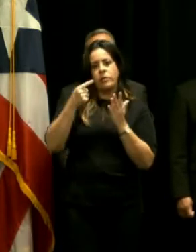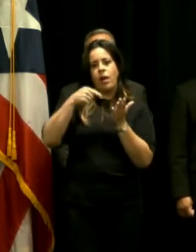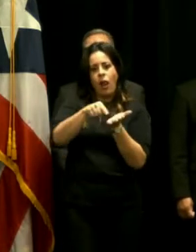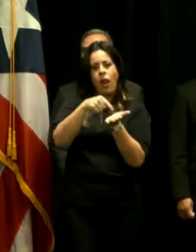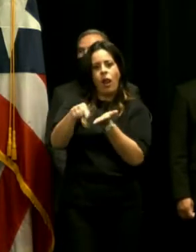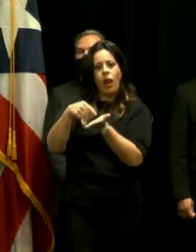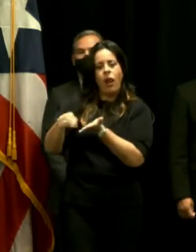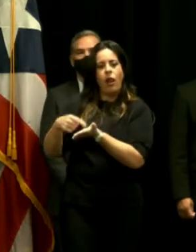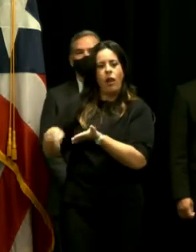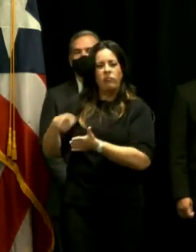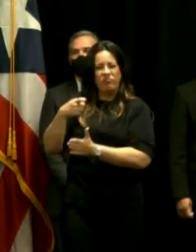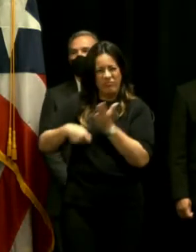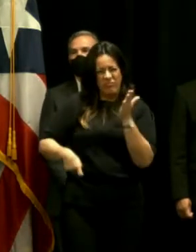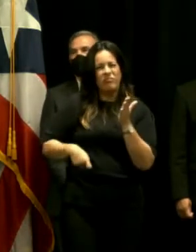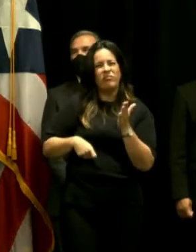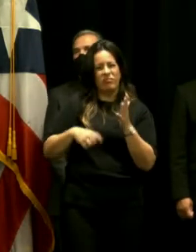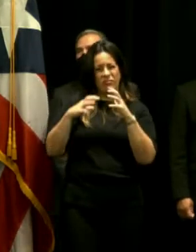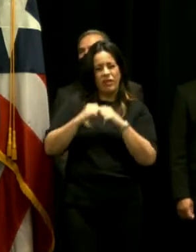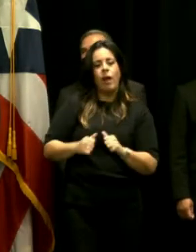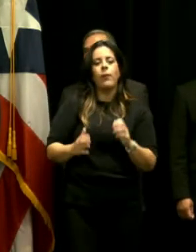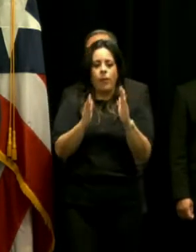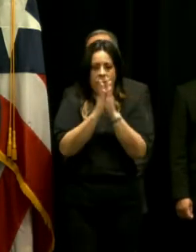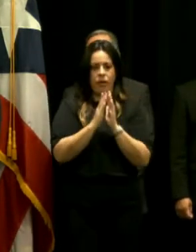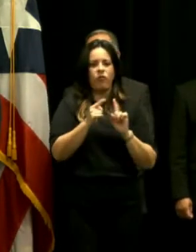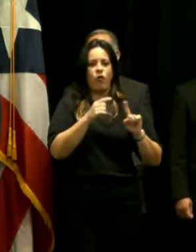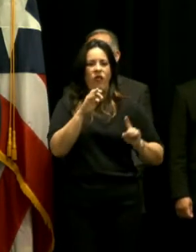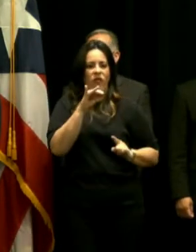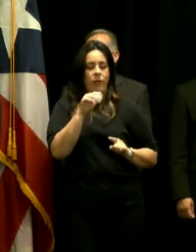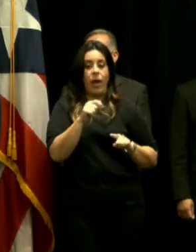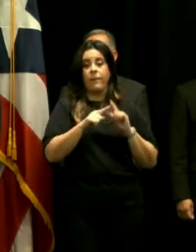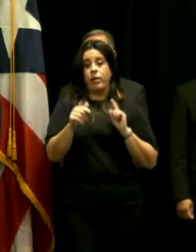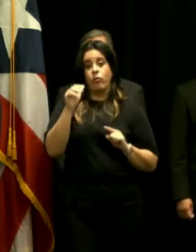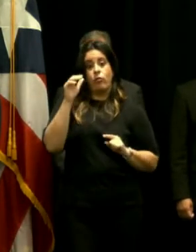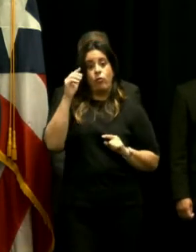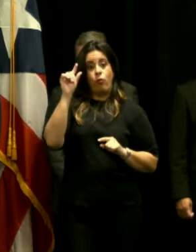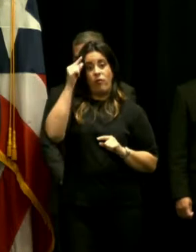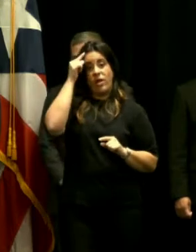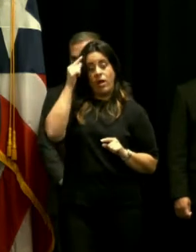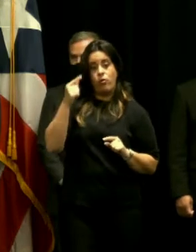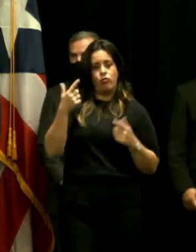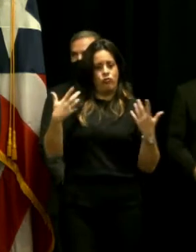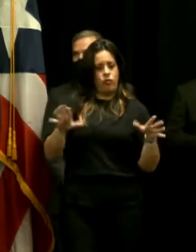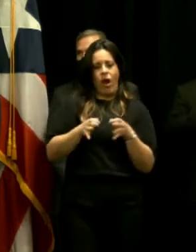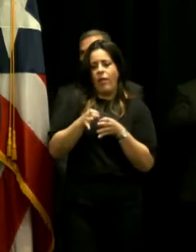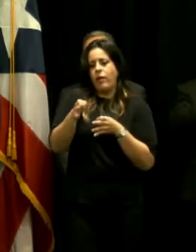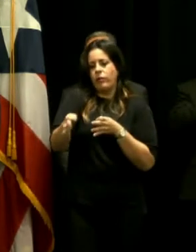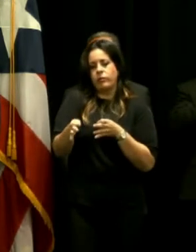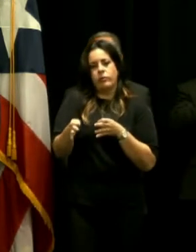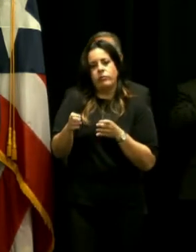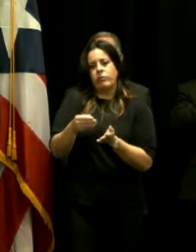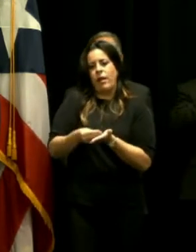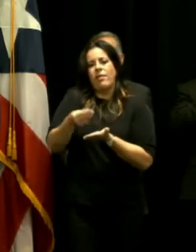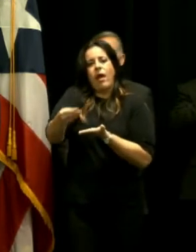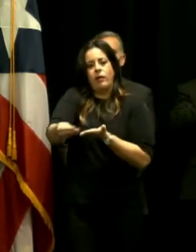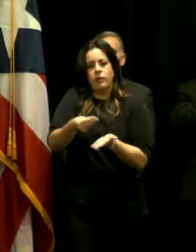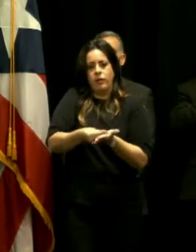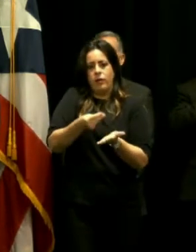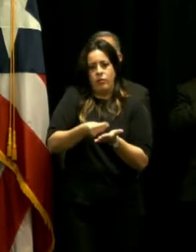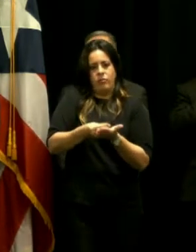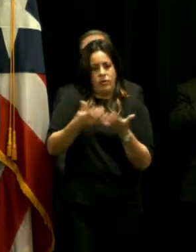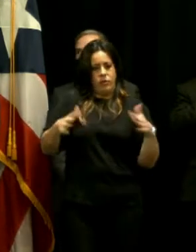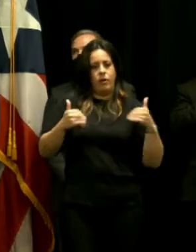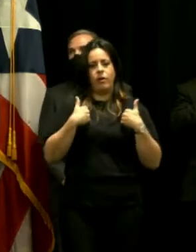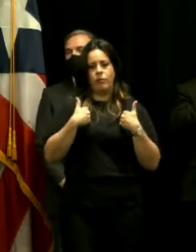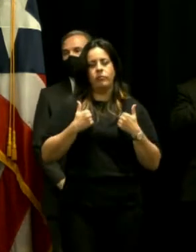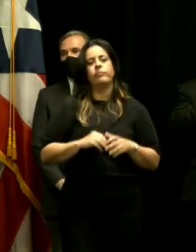ahí estaremos solicitando reembolso de FEMA pero el gobierno va a estar adelantando los fondos con la liquidez que tiene el